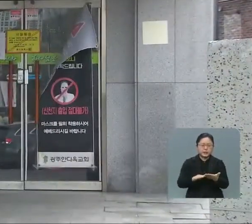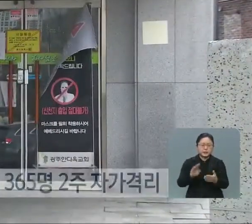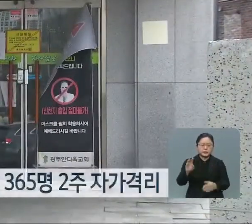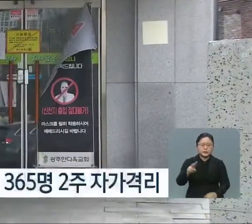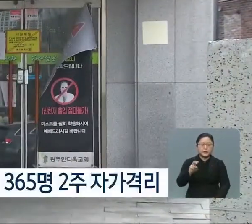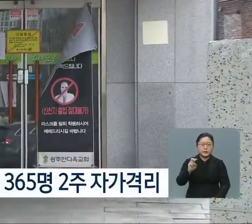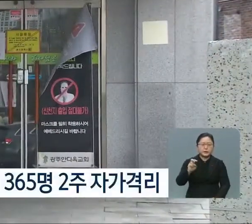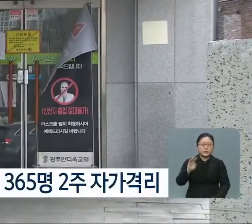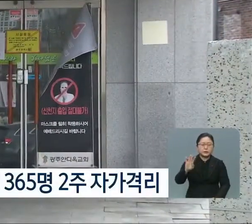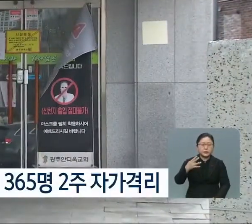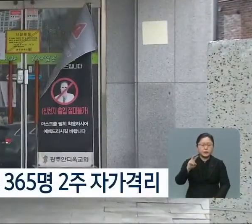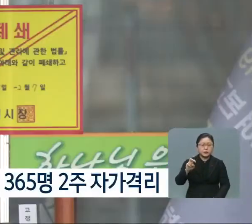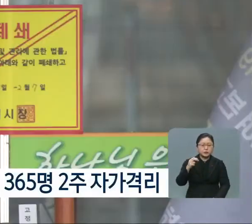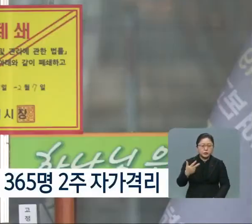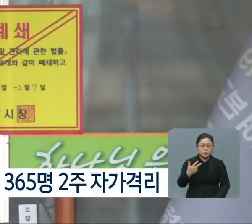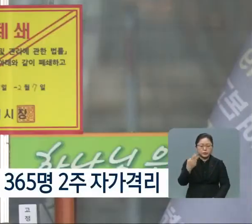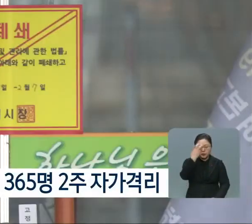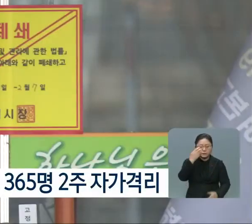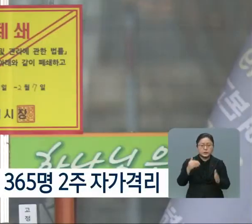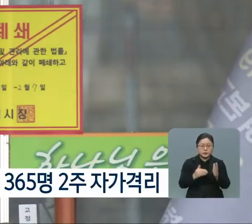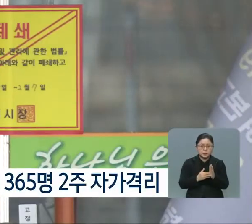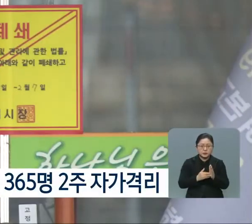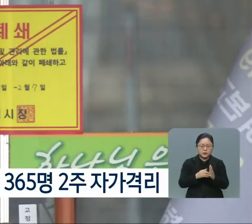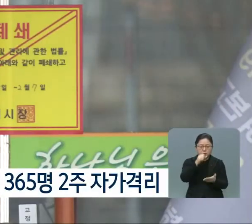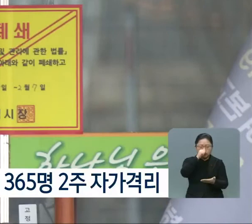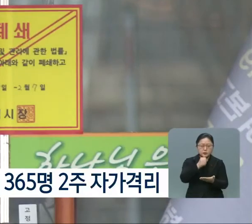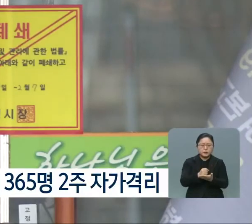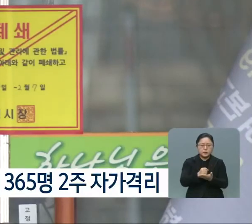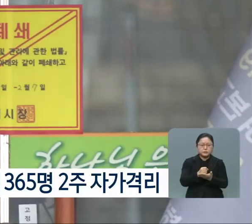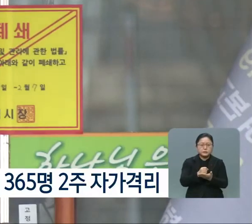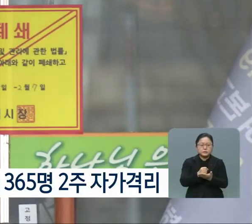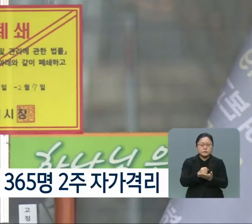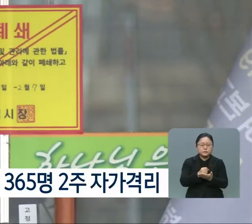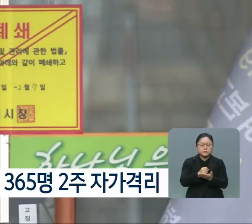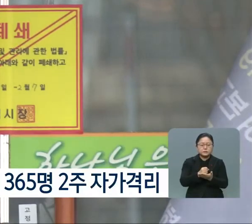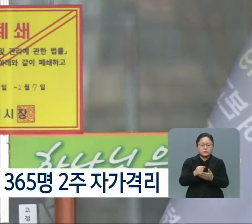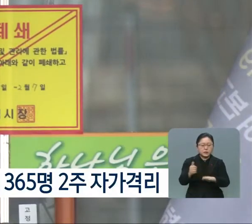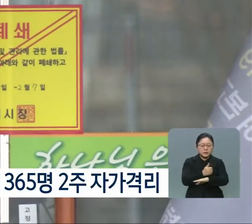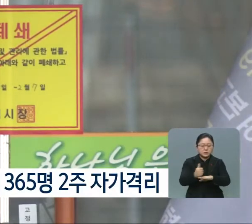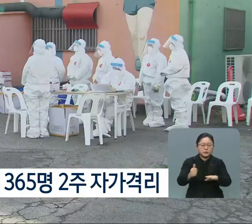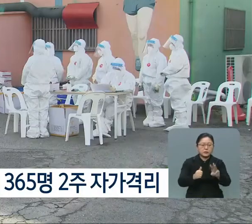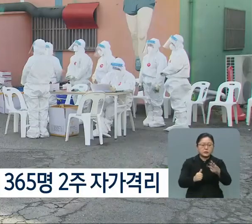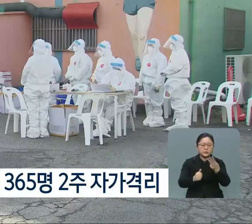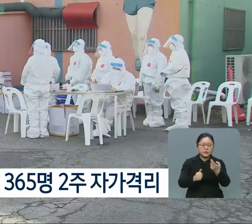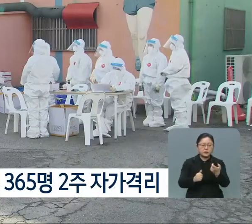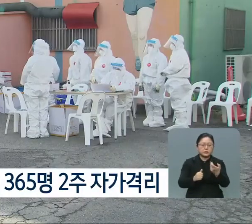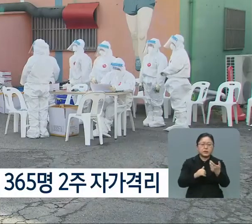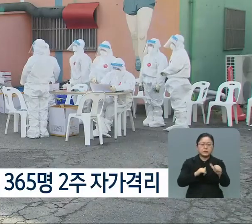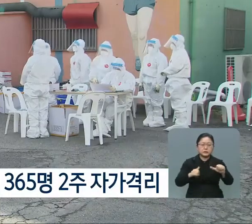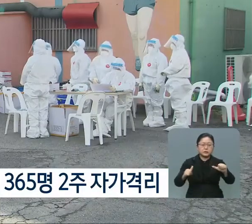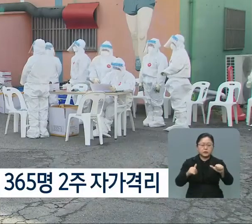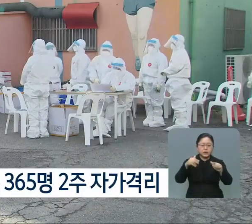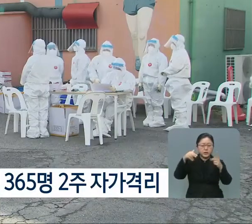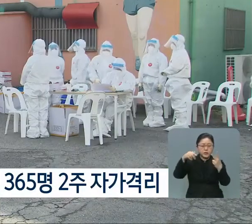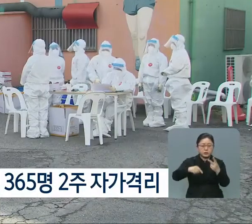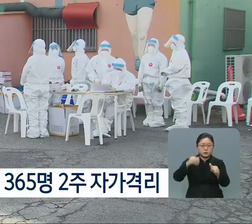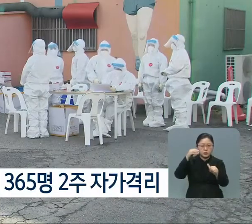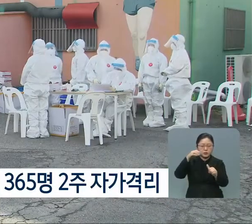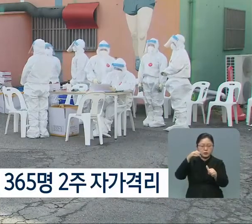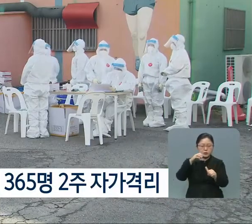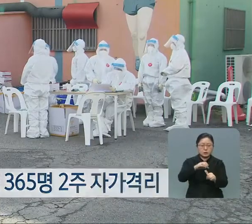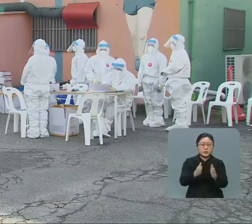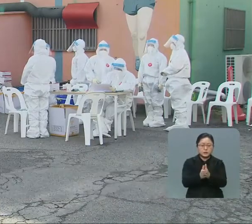427명이 진단검사를 받았고 음성 판정을 받은 안디오 교회 신도 365명은 2주간 자가격리에